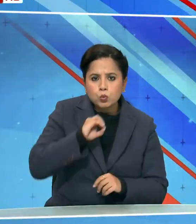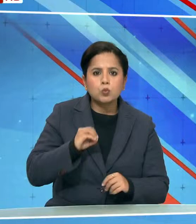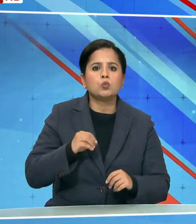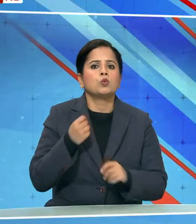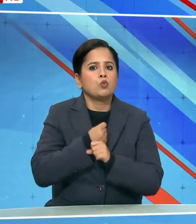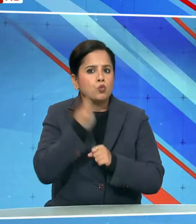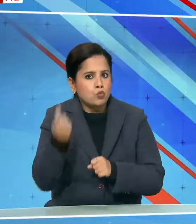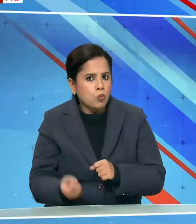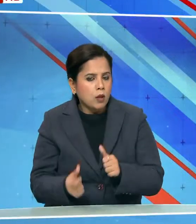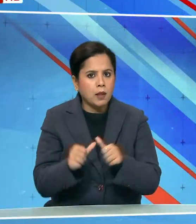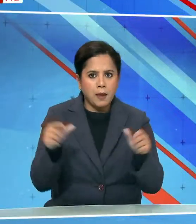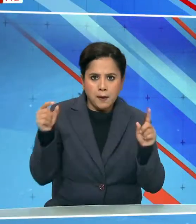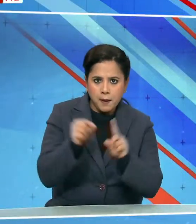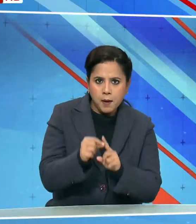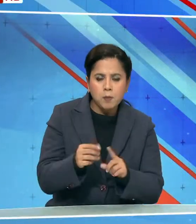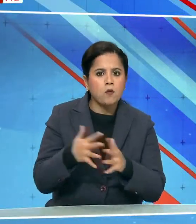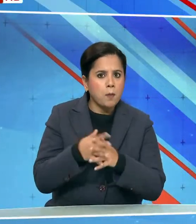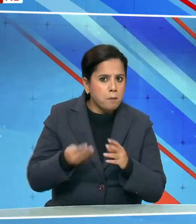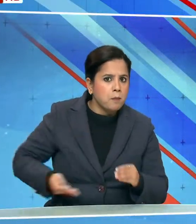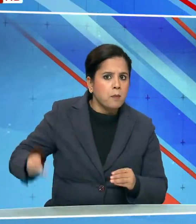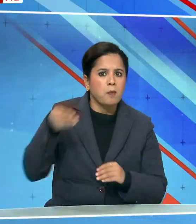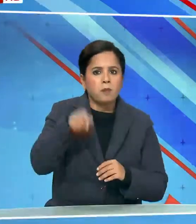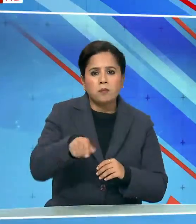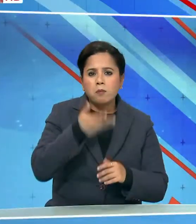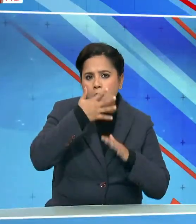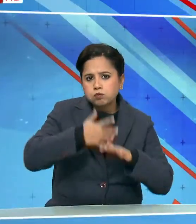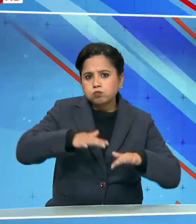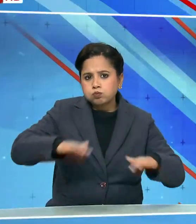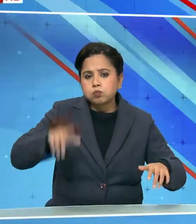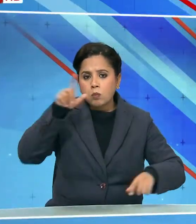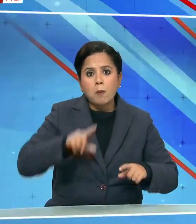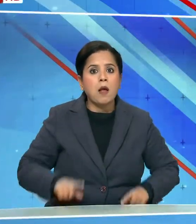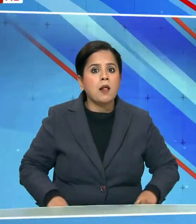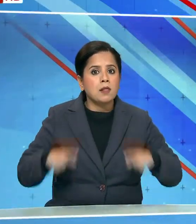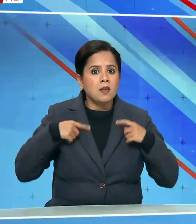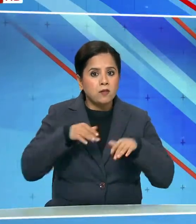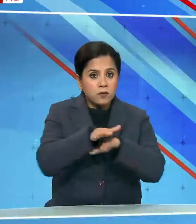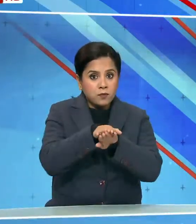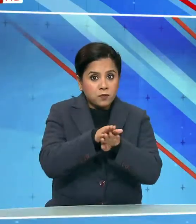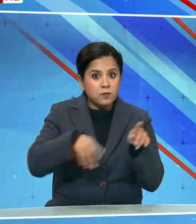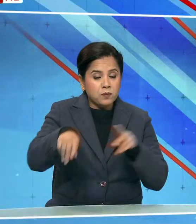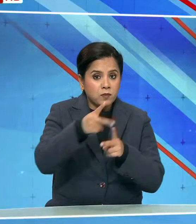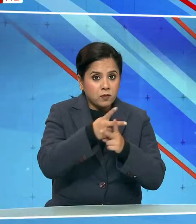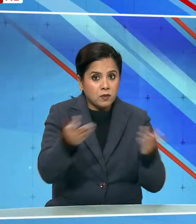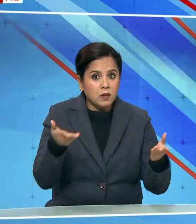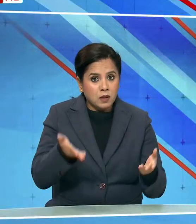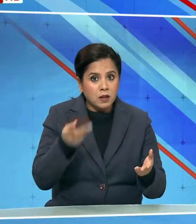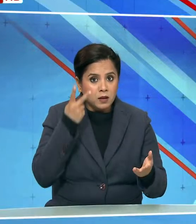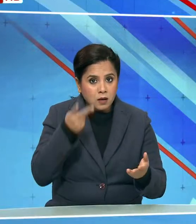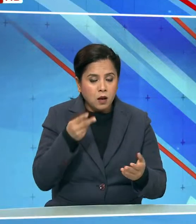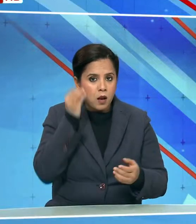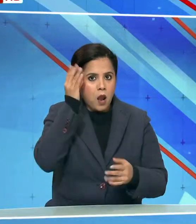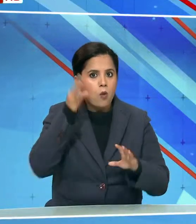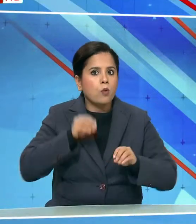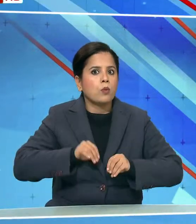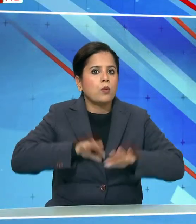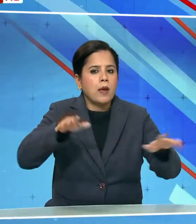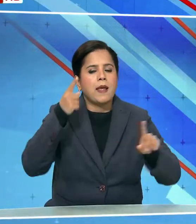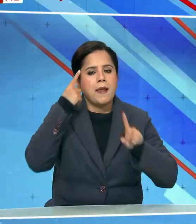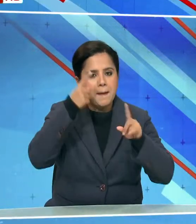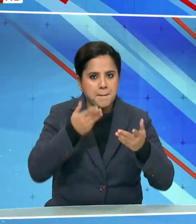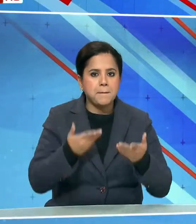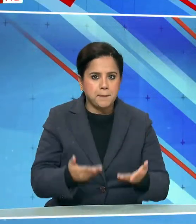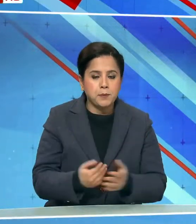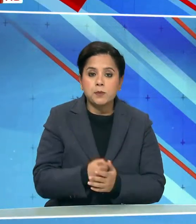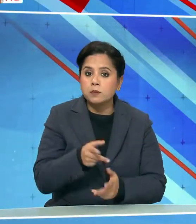आंध्रप्रदेश और पश्शिम बंगाल के समुद्रिक शुत्र में रहने वाले मच्छवारा समुदाय के बीच जागरुकता पैदा करना है